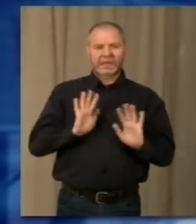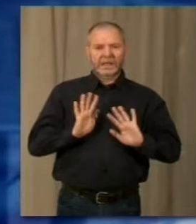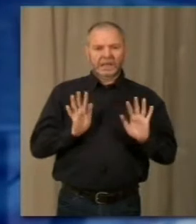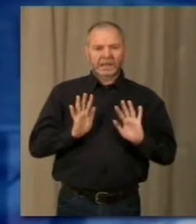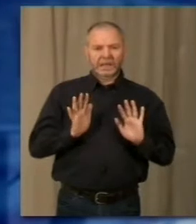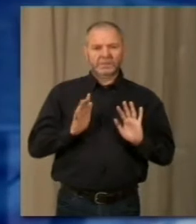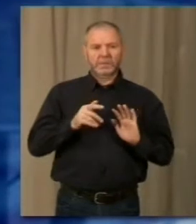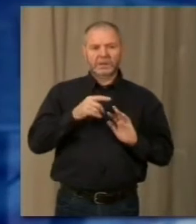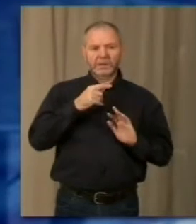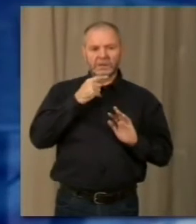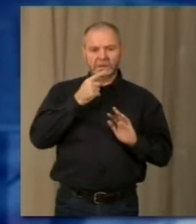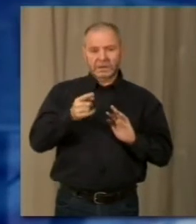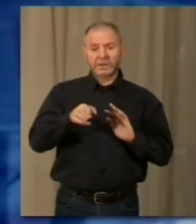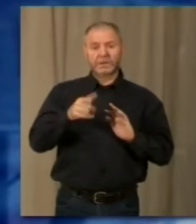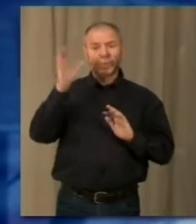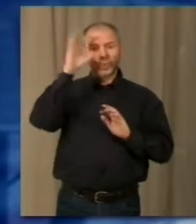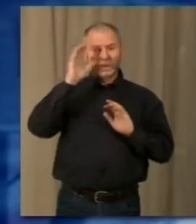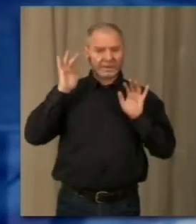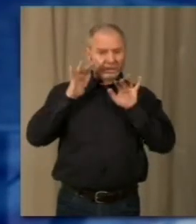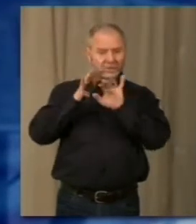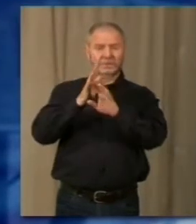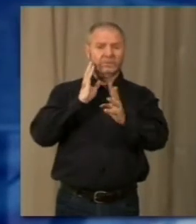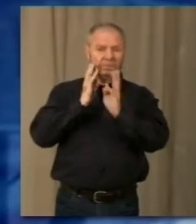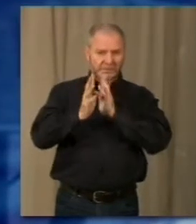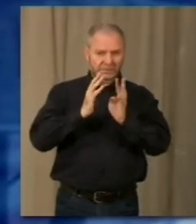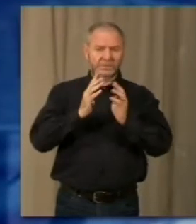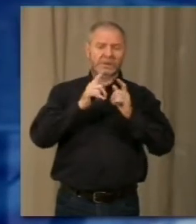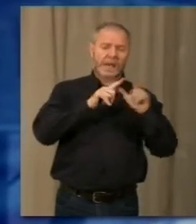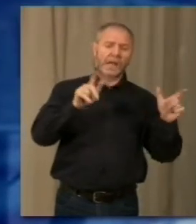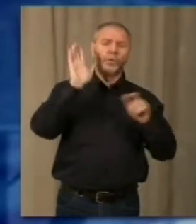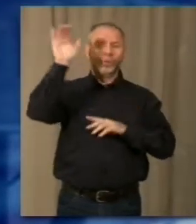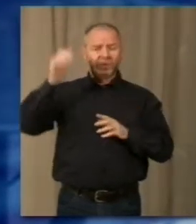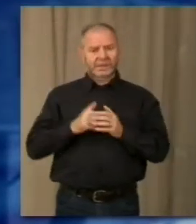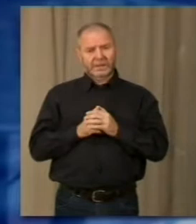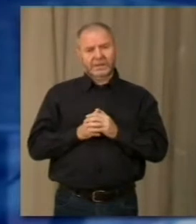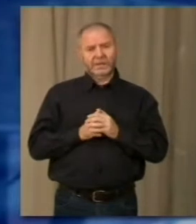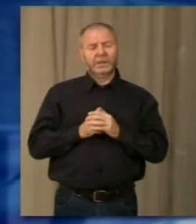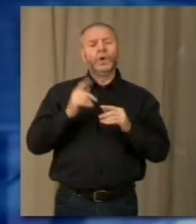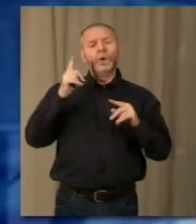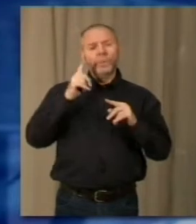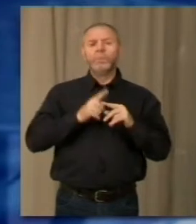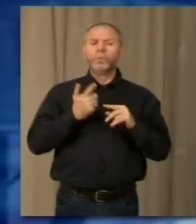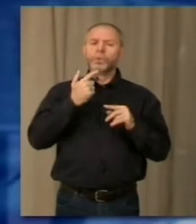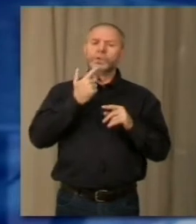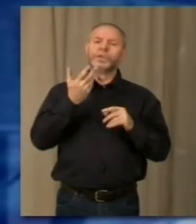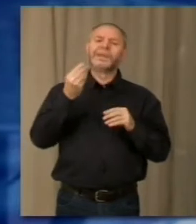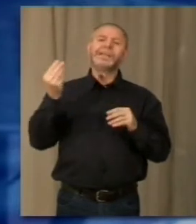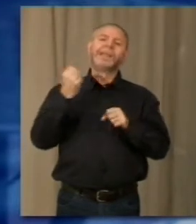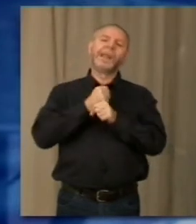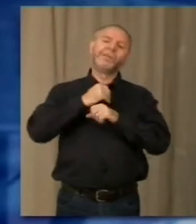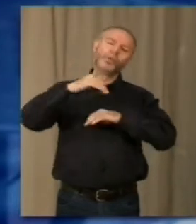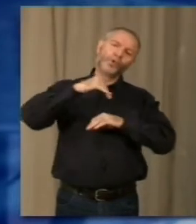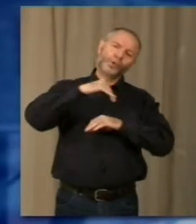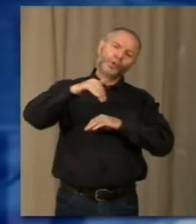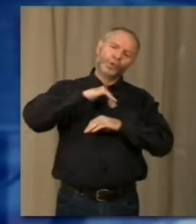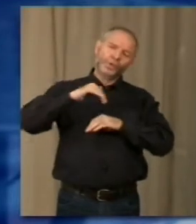sottolinea la strategicità turistica dell'infrastruttura per laghi e montagna e ancora evidenzia l'elevato flusso di pendolari che quotidianamente ne